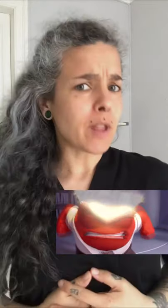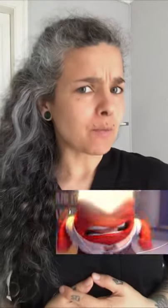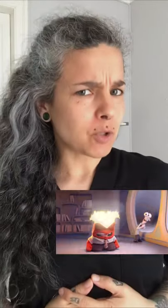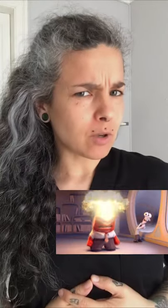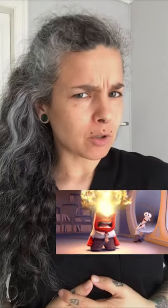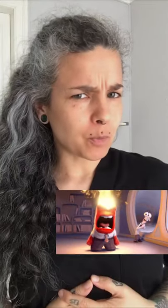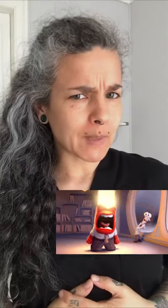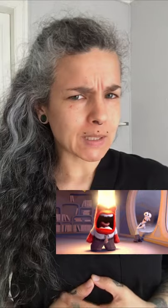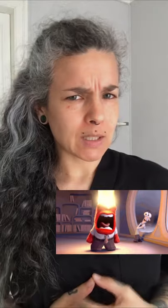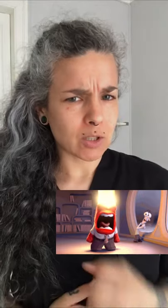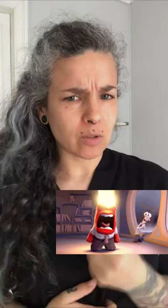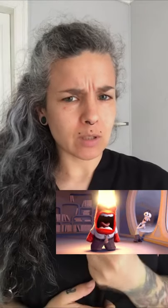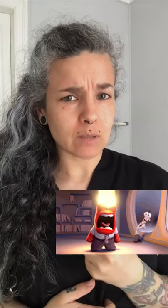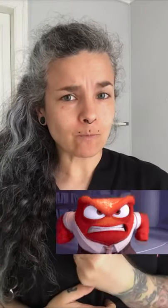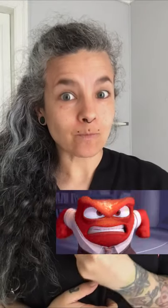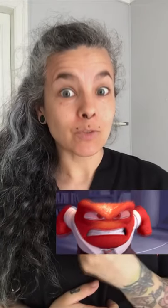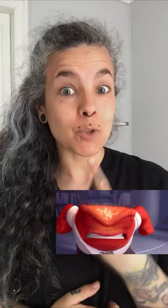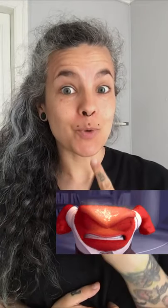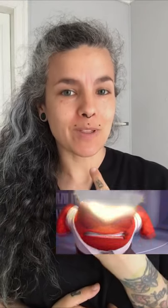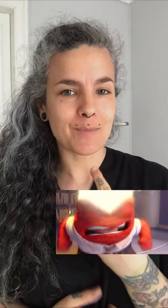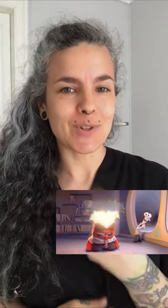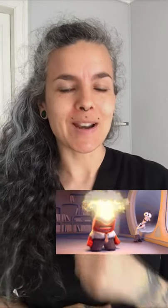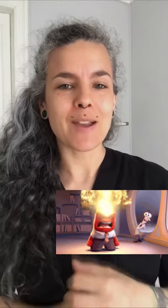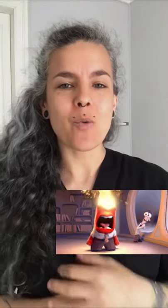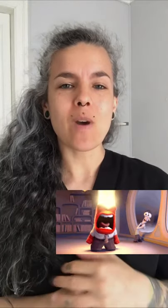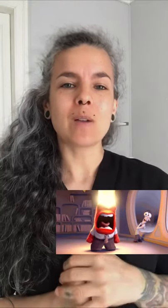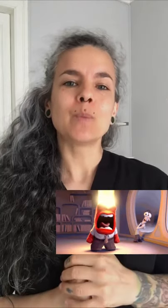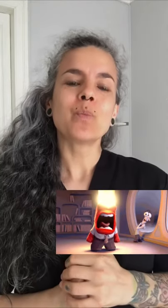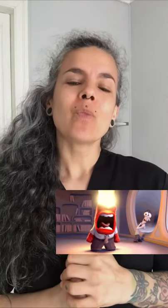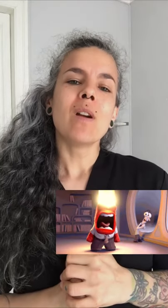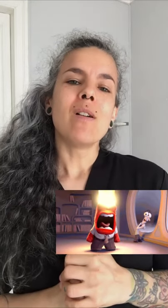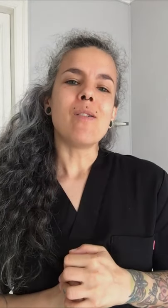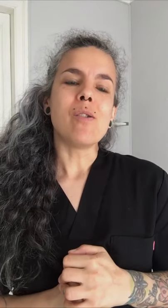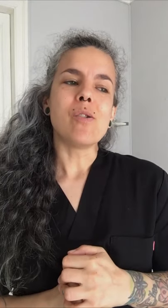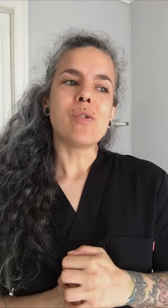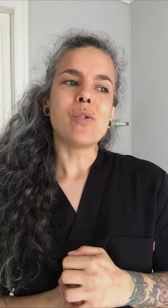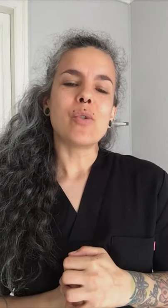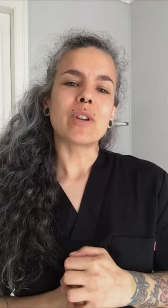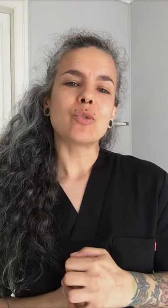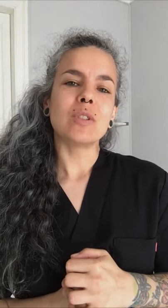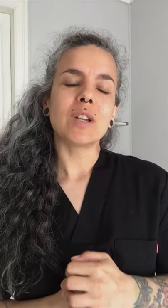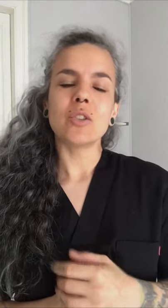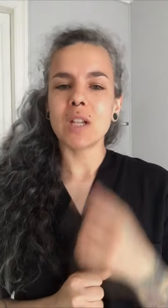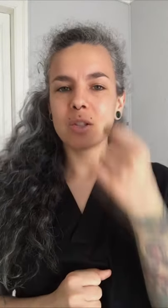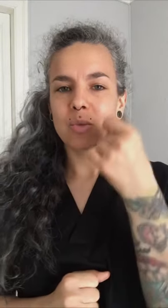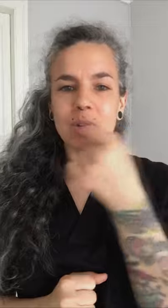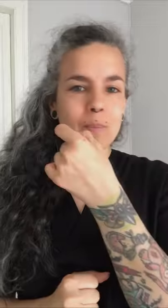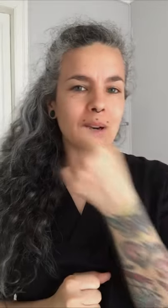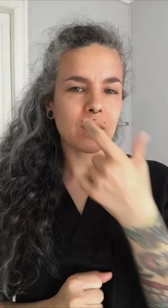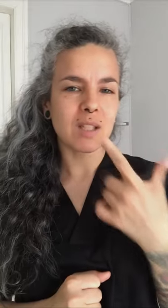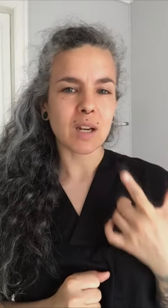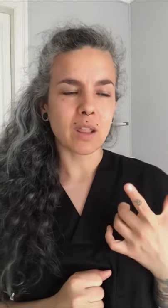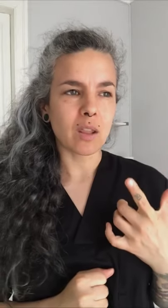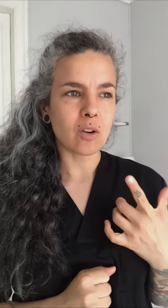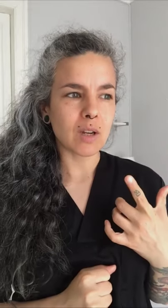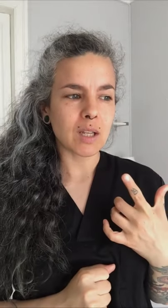decimos lo que nos pasa y entonces nos mordemos la lengua, o resulta que nos han hecho un par de extracciones